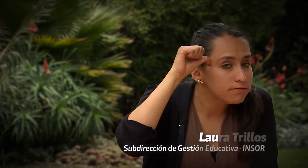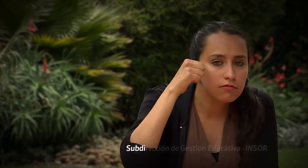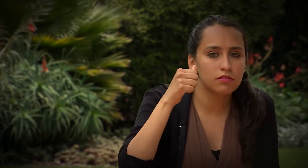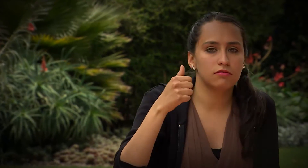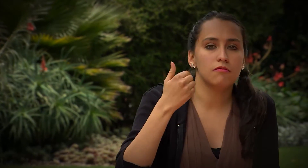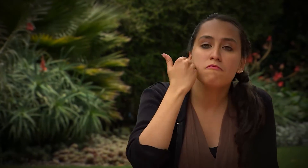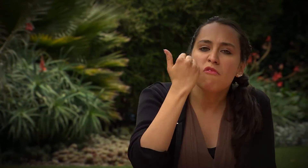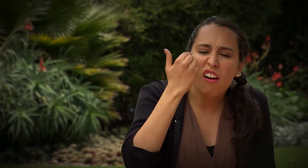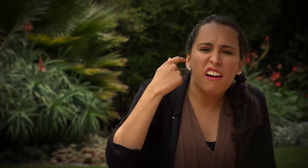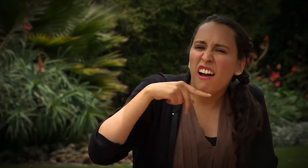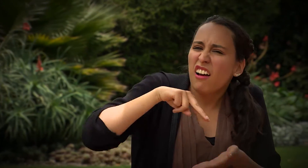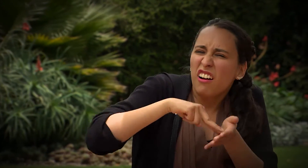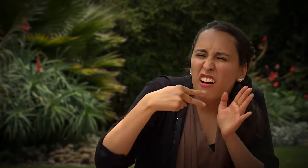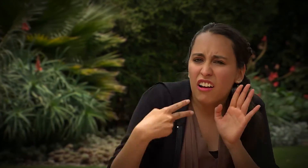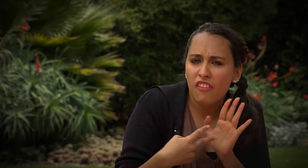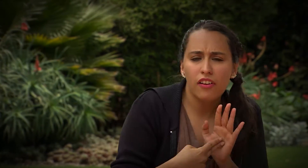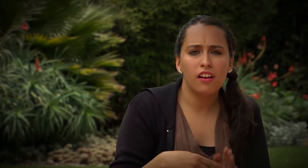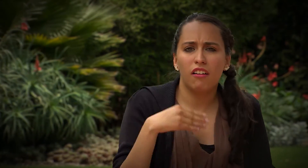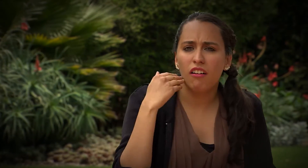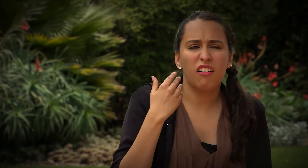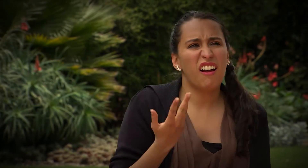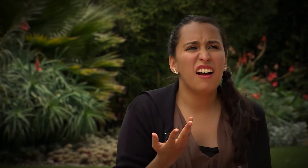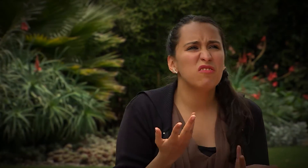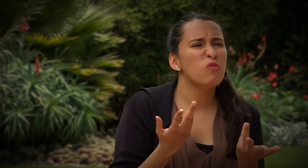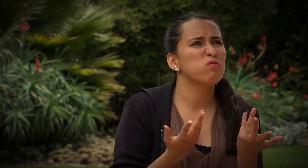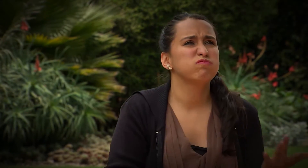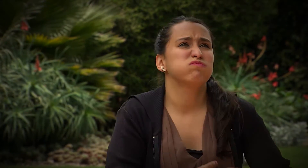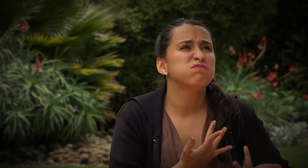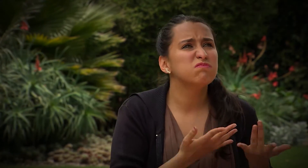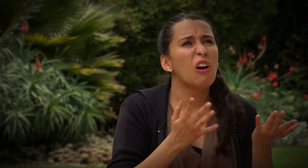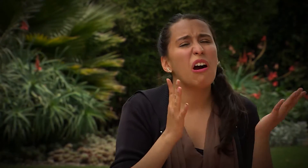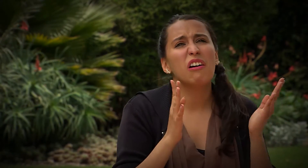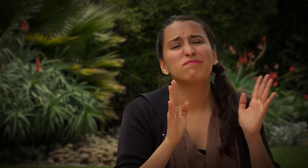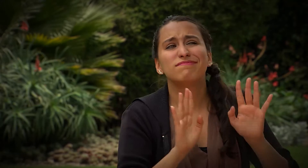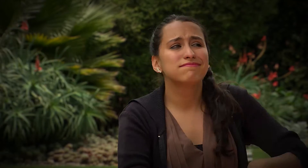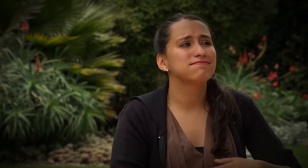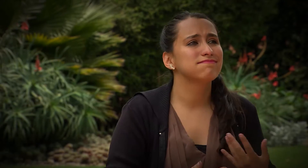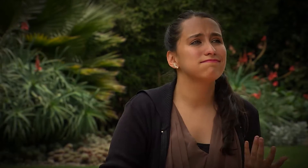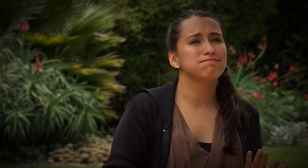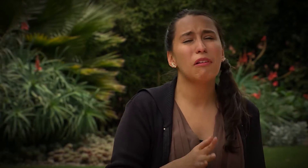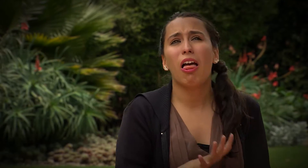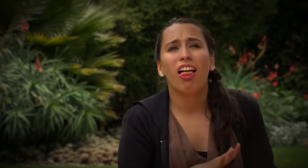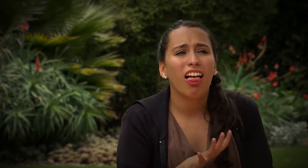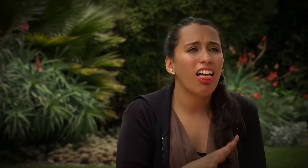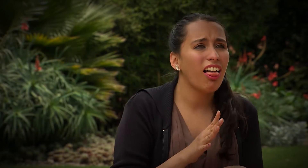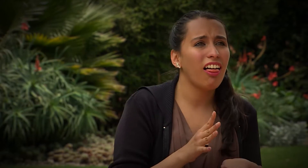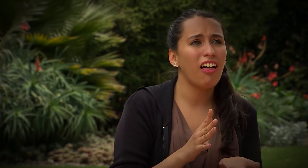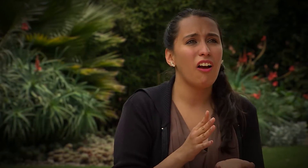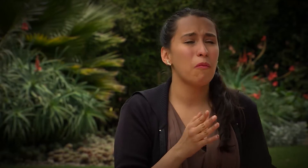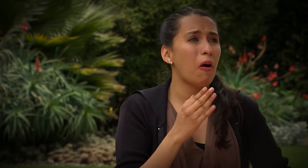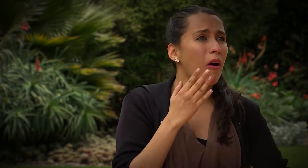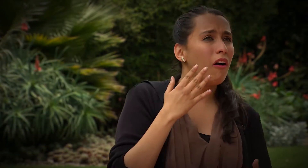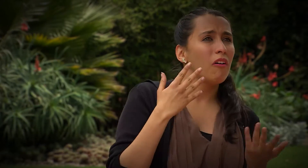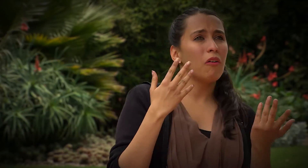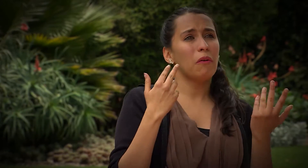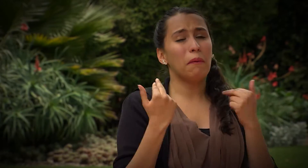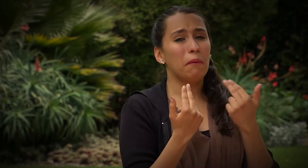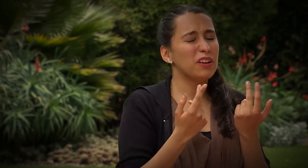recuerden este Día de la Mujer, no con simplemente un recuerdo de esperanza o de